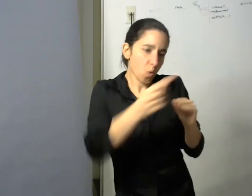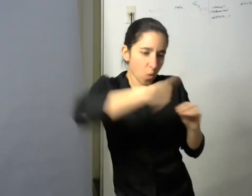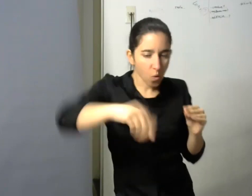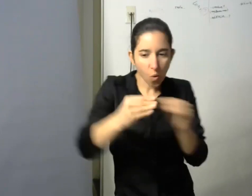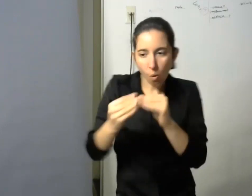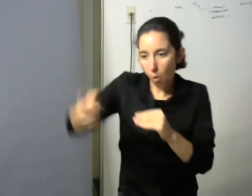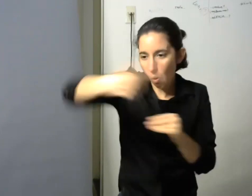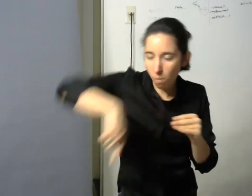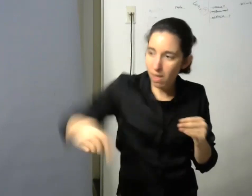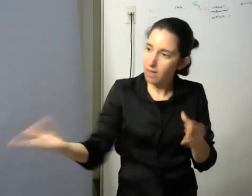ingresar